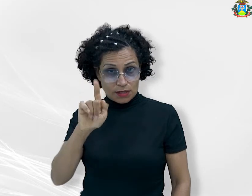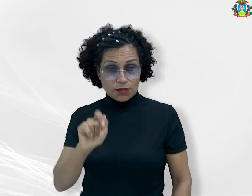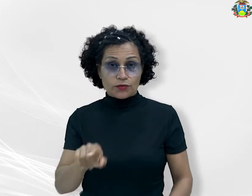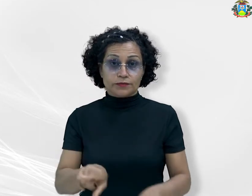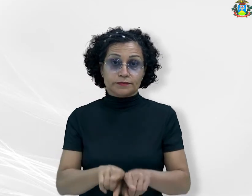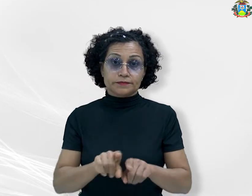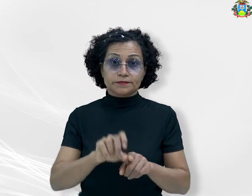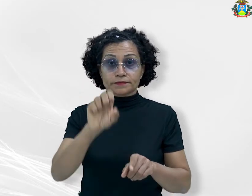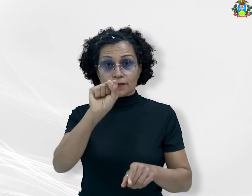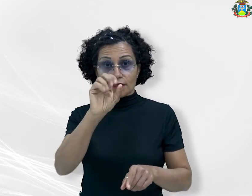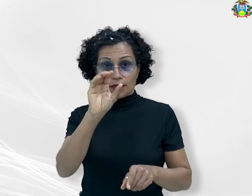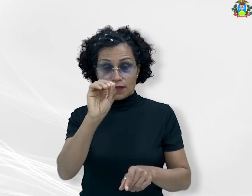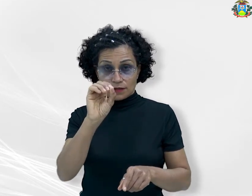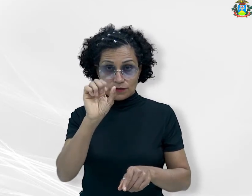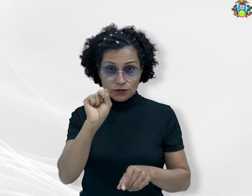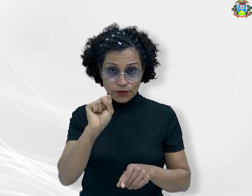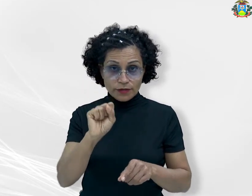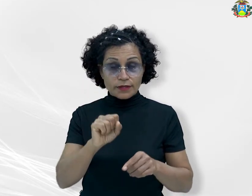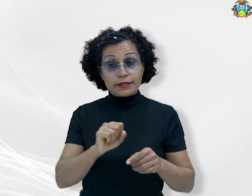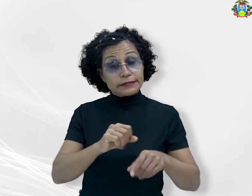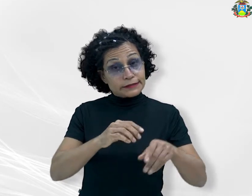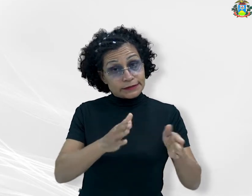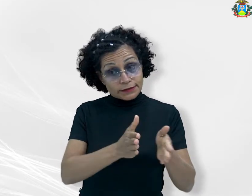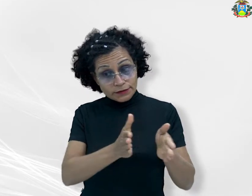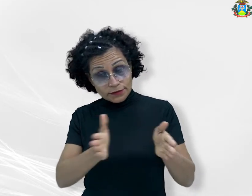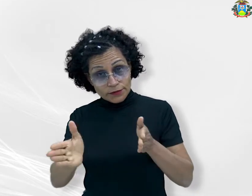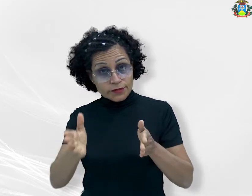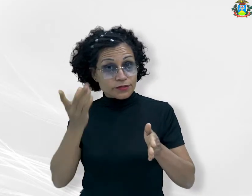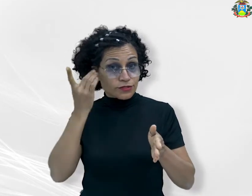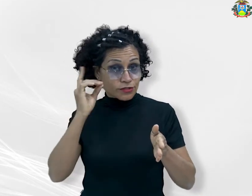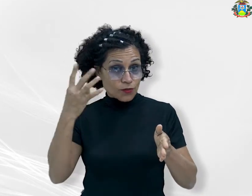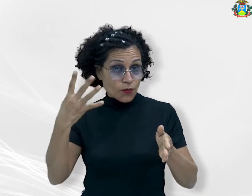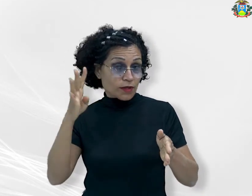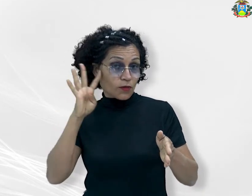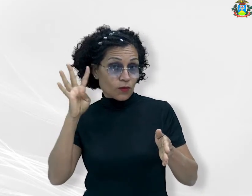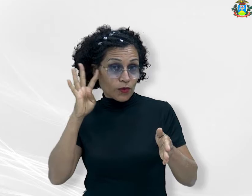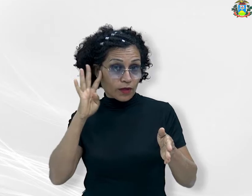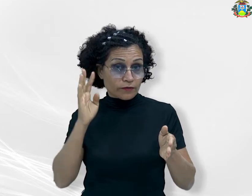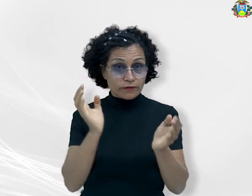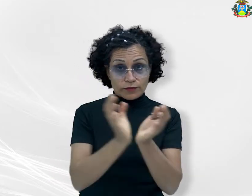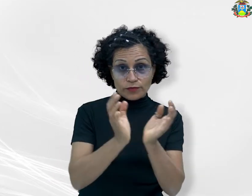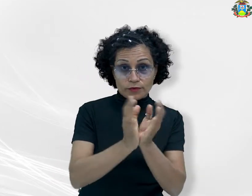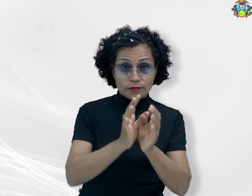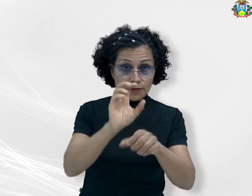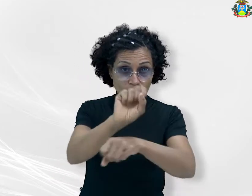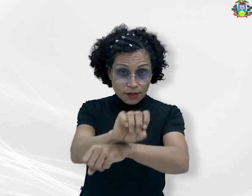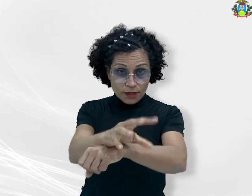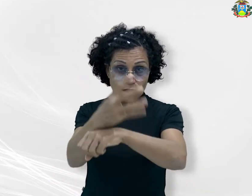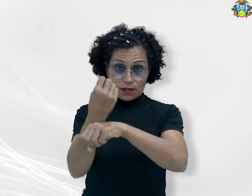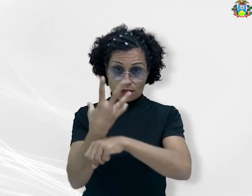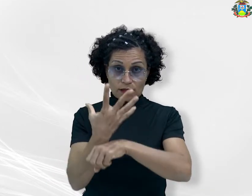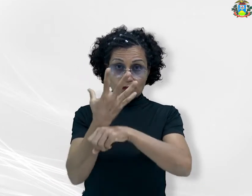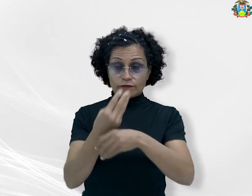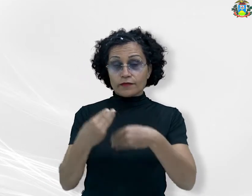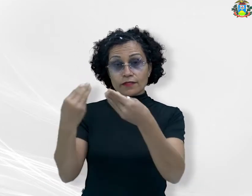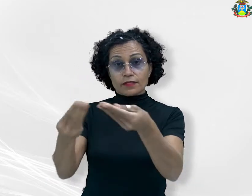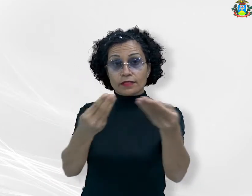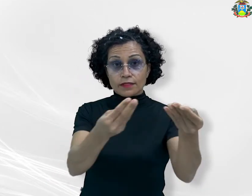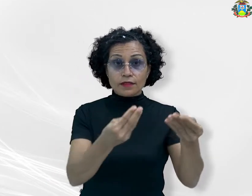SOS Animais Durante a visita desta quarta-feira, dia 4, a equipe da ouvidoria também distribuiu ração para gatos